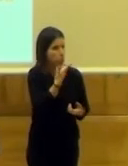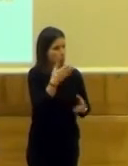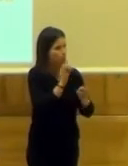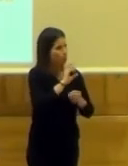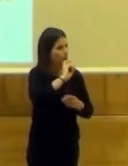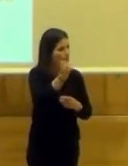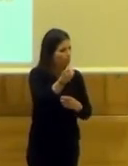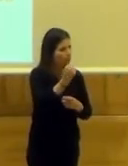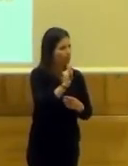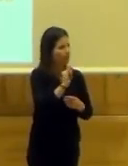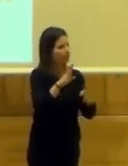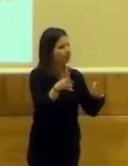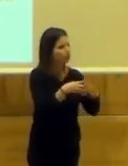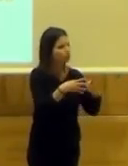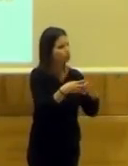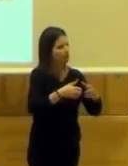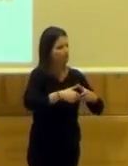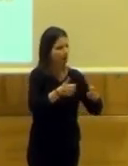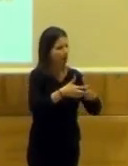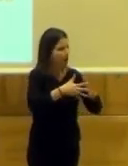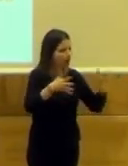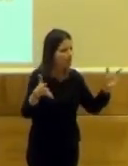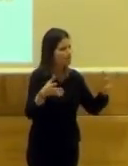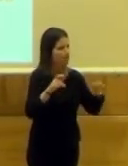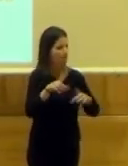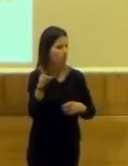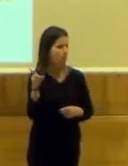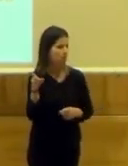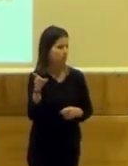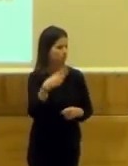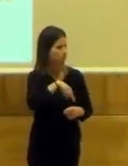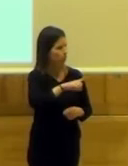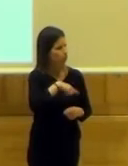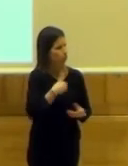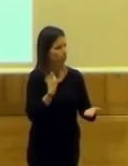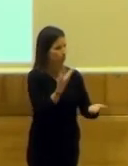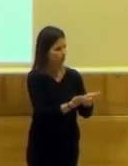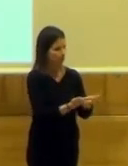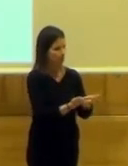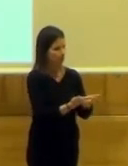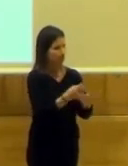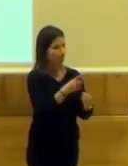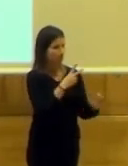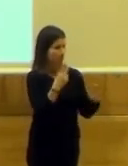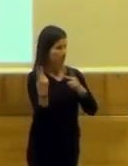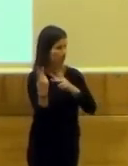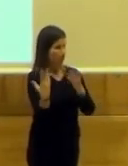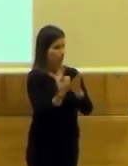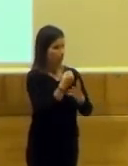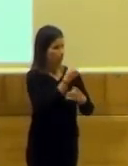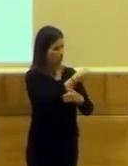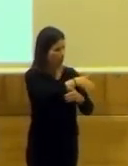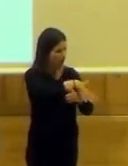ninguno que haya desarrollado una estructura tan ambiciosa como la que nosotros proponemos. Aquí tenéis todo el